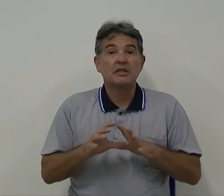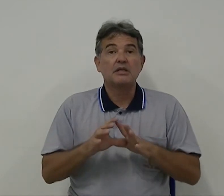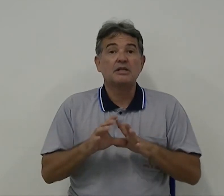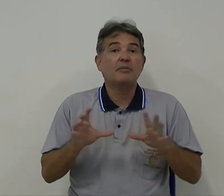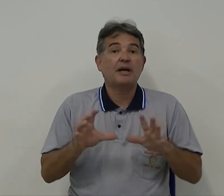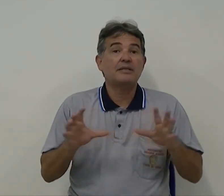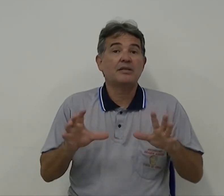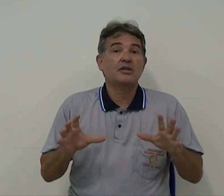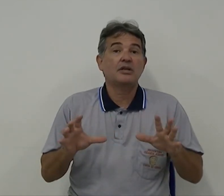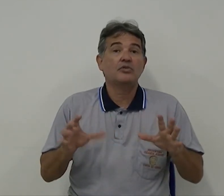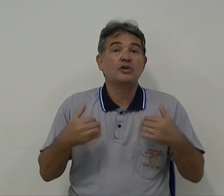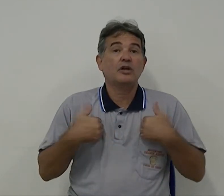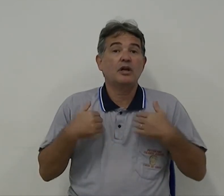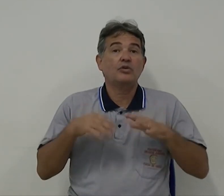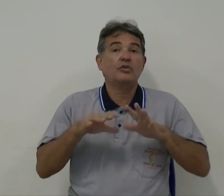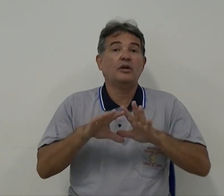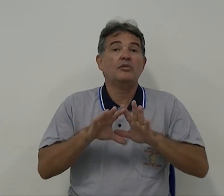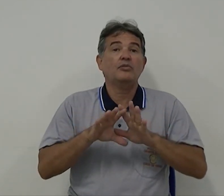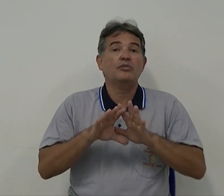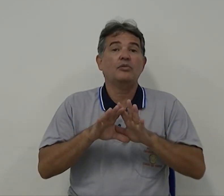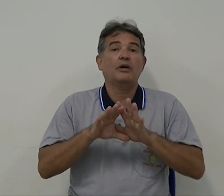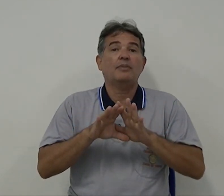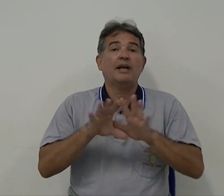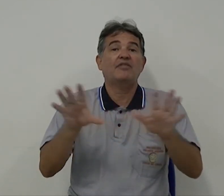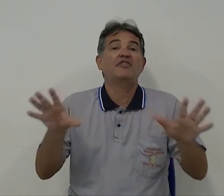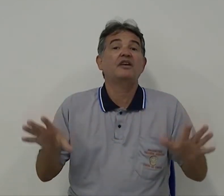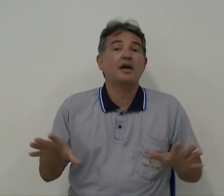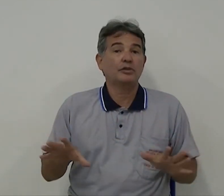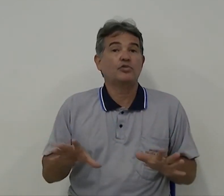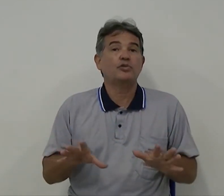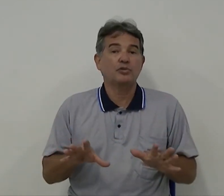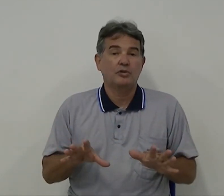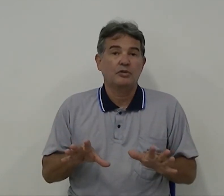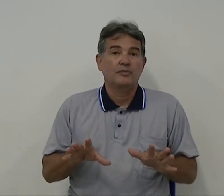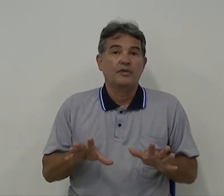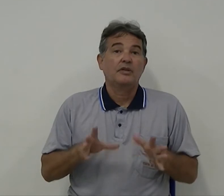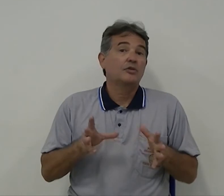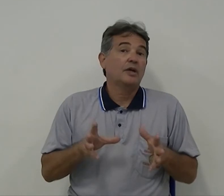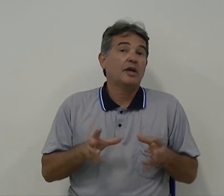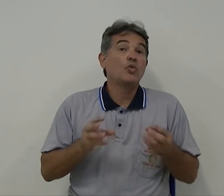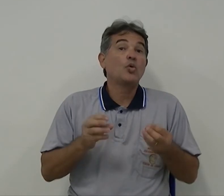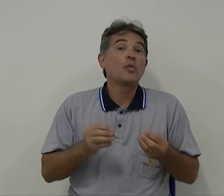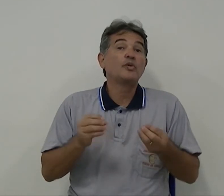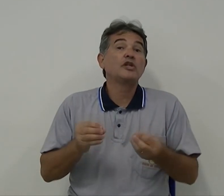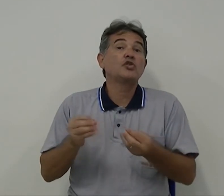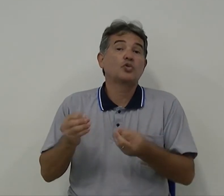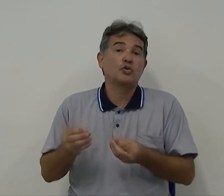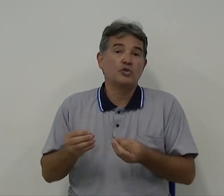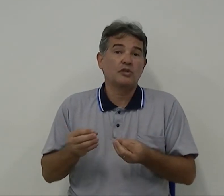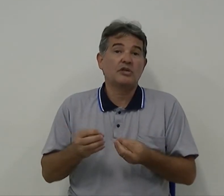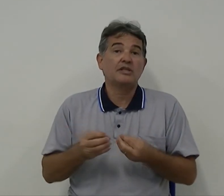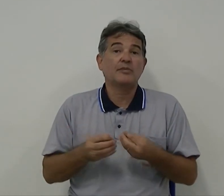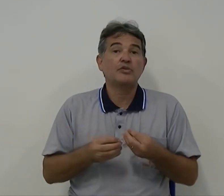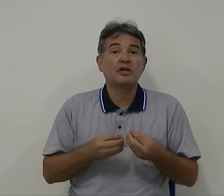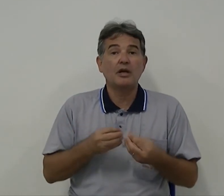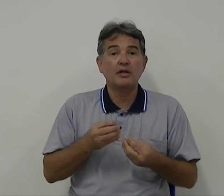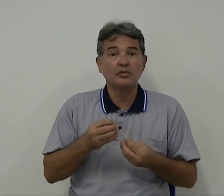jamais achando que eu tenho uma palavra final de tudo. Tanto é que é um grupo de estudos, então a gente está buscando